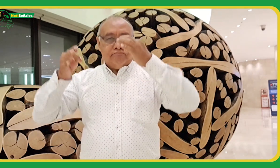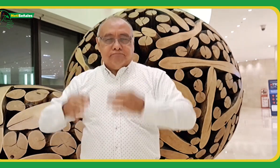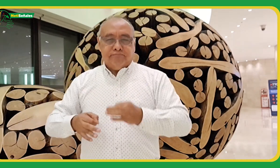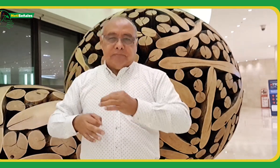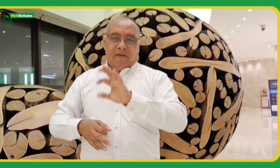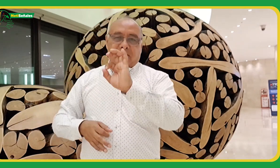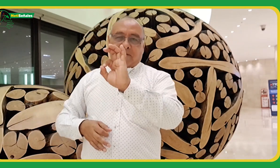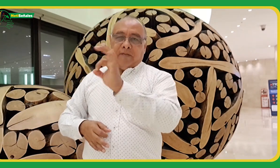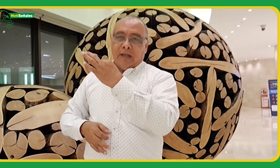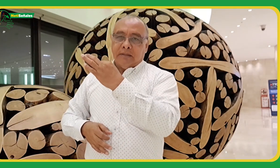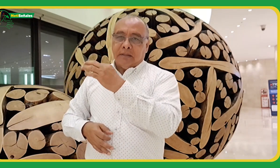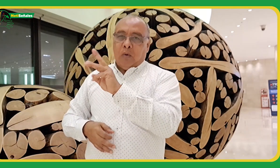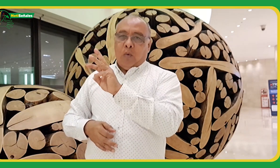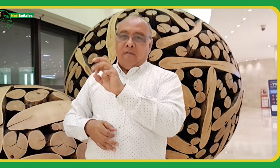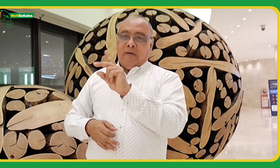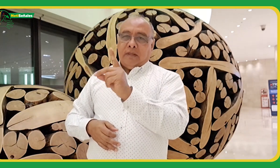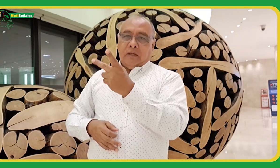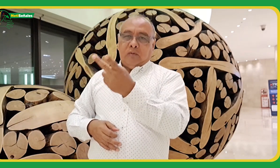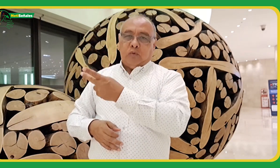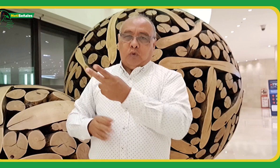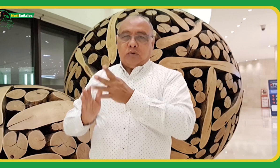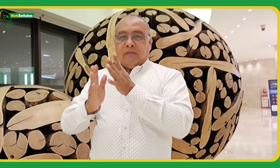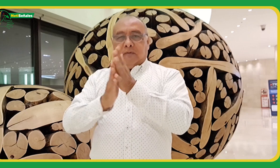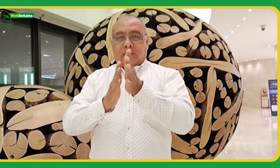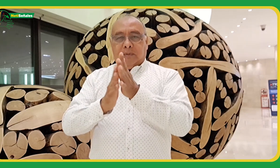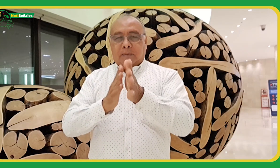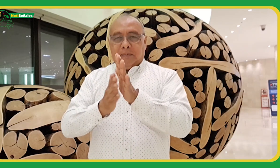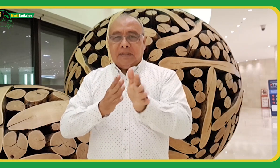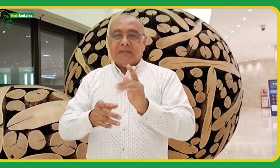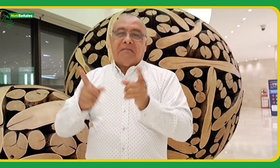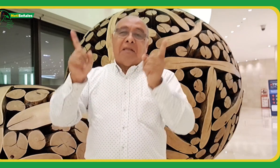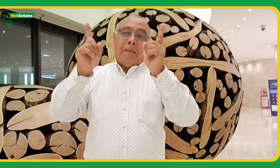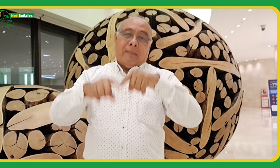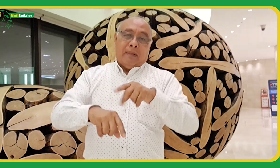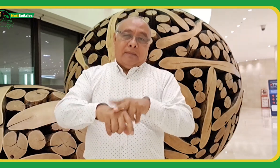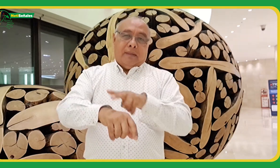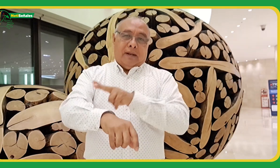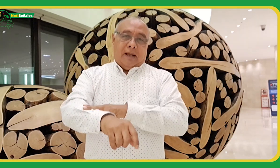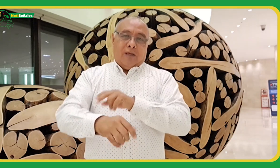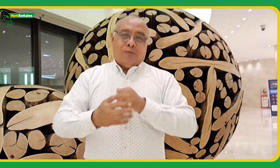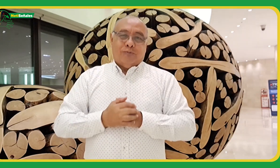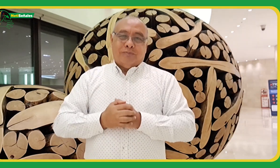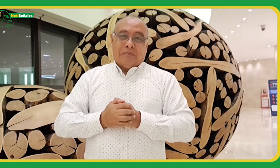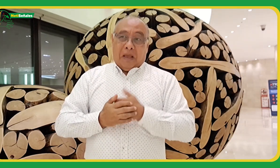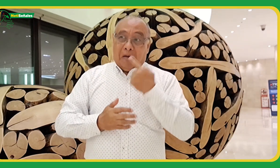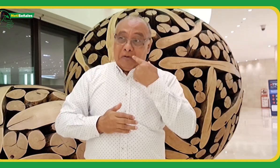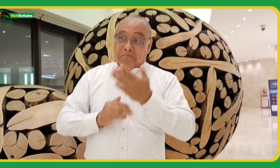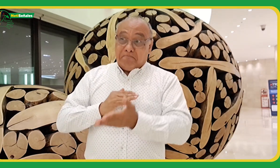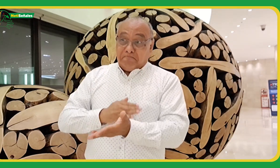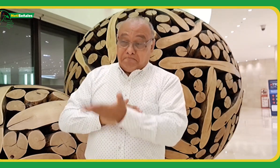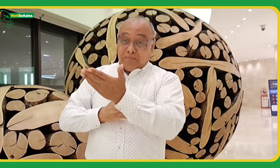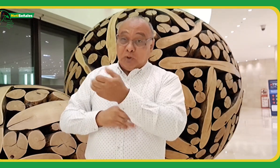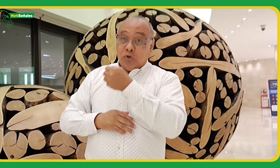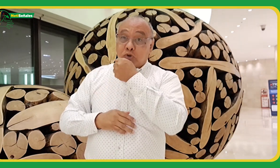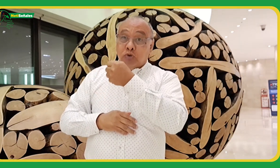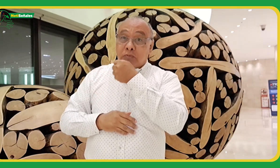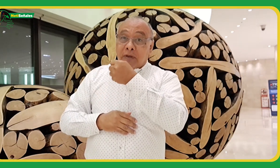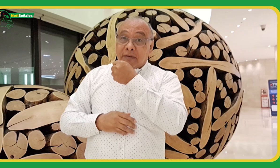para que sea una información oficial de parte del delegado de Francia y del presidente de la WFD, además la que den los delegados